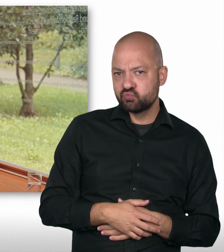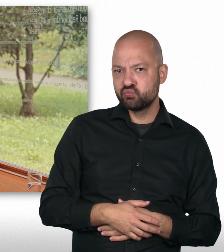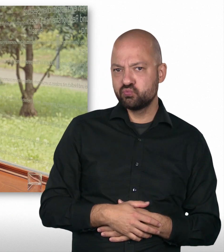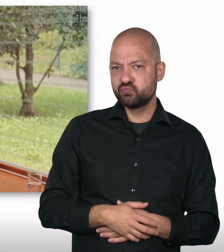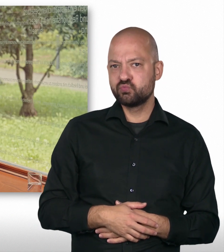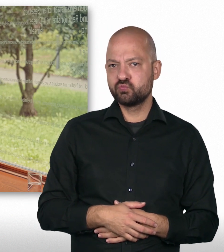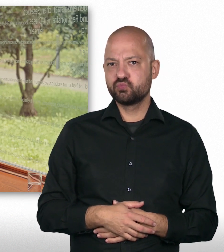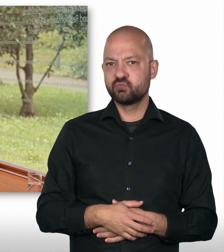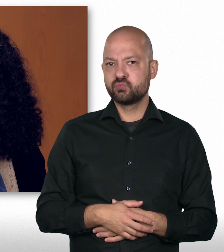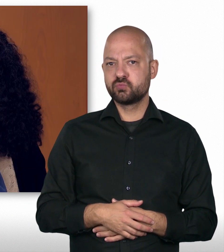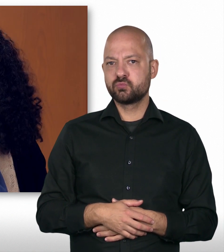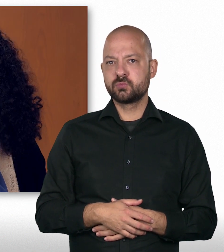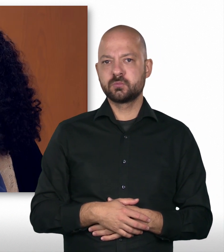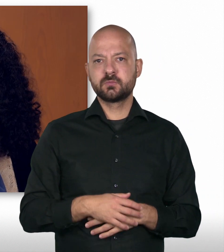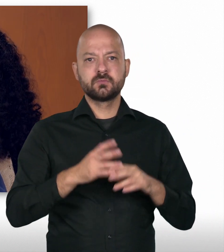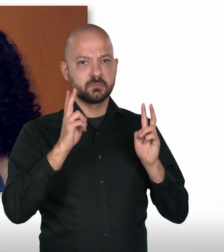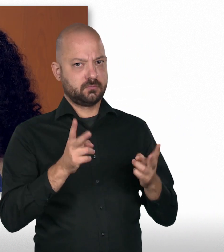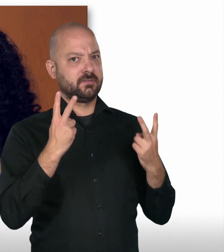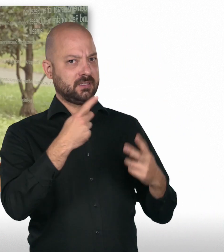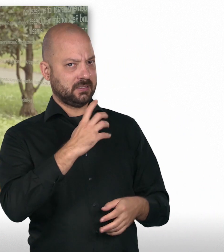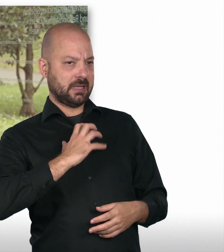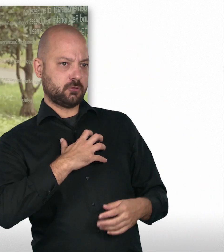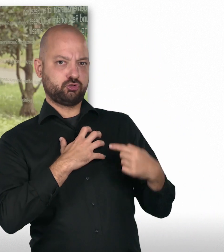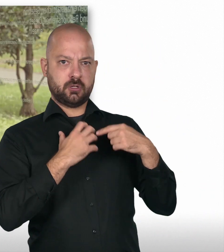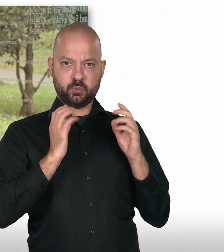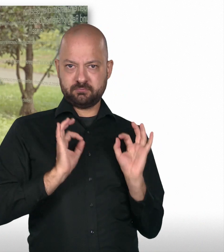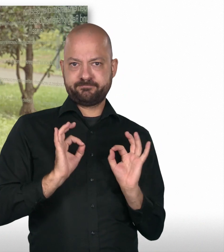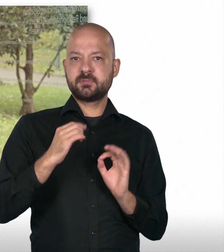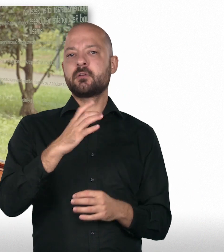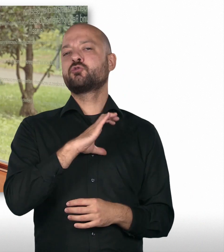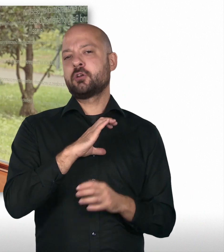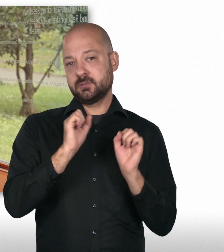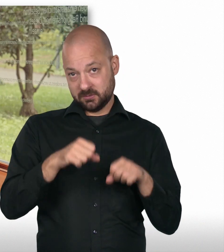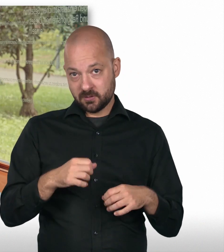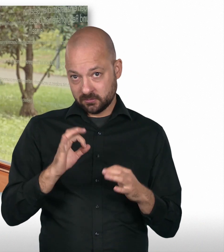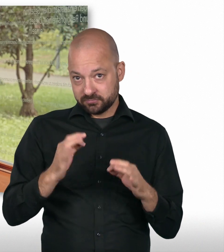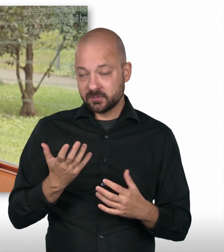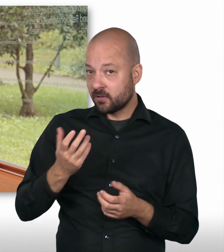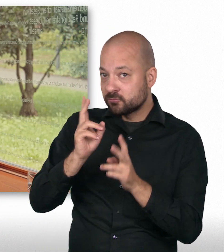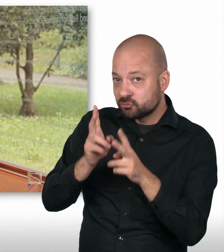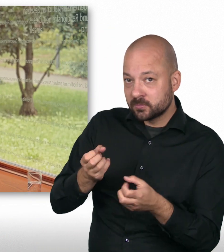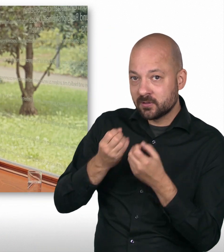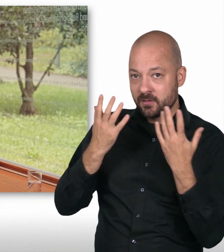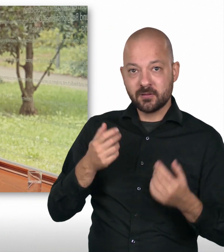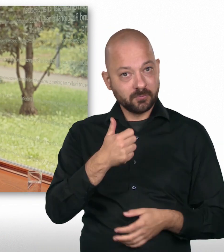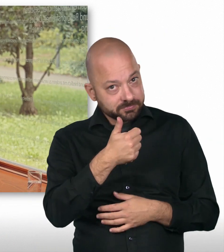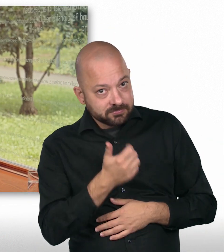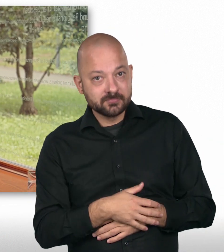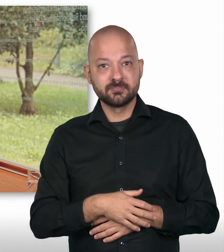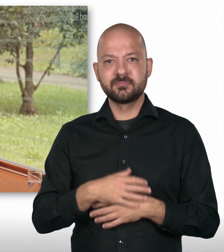hat also jeder die Chance? Auf jeden Fall. Cool. Hanim, gibt es irgendein Land, was du dir wünschen würdest, mal durch die Arbeit irgendwie